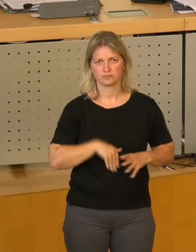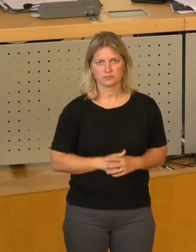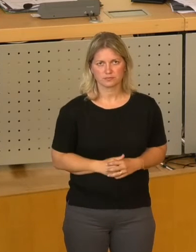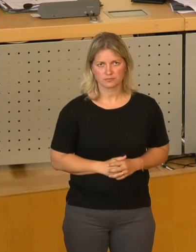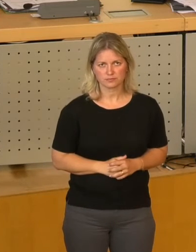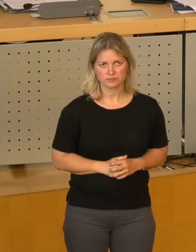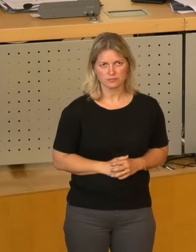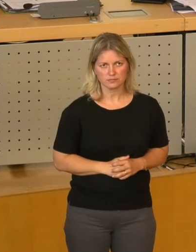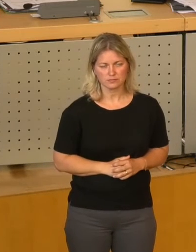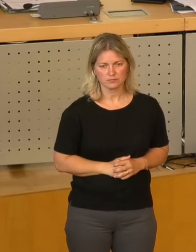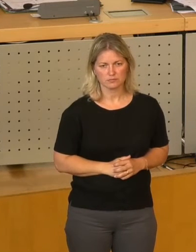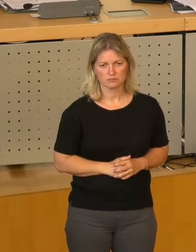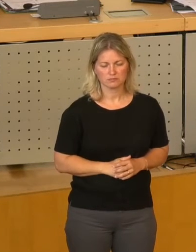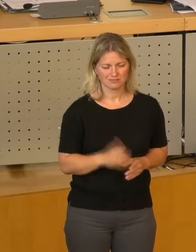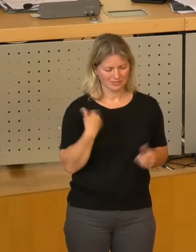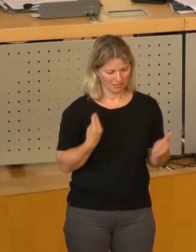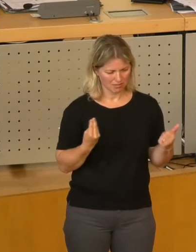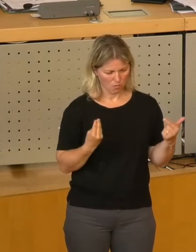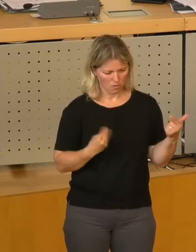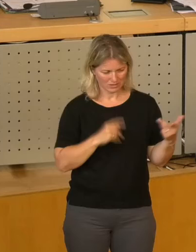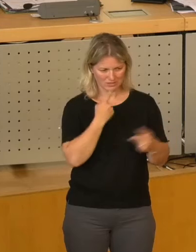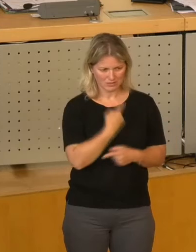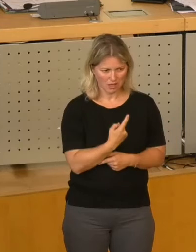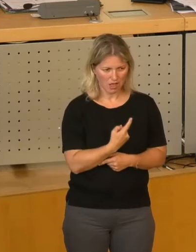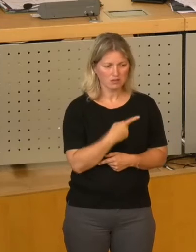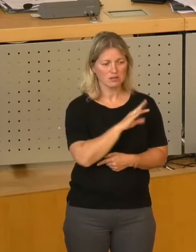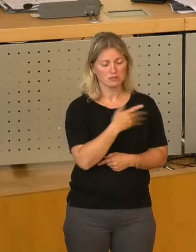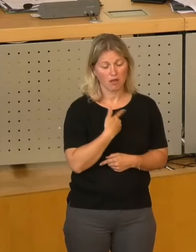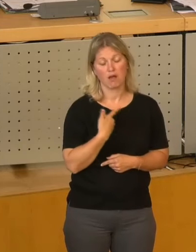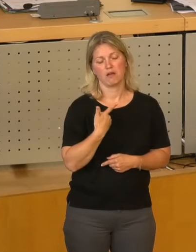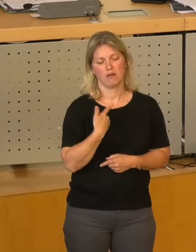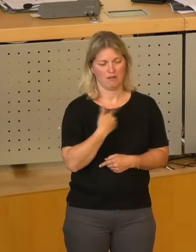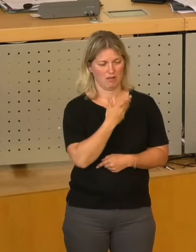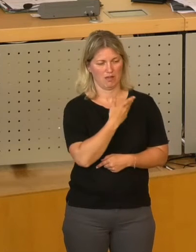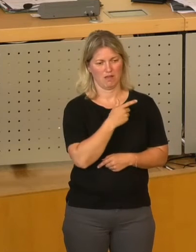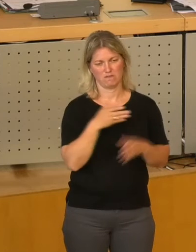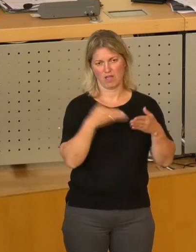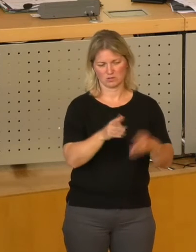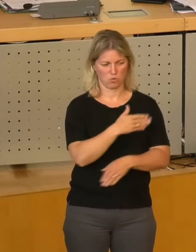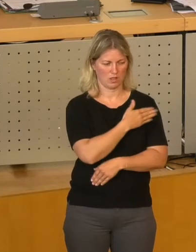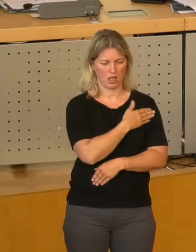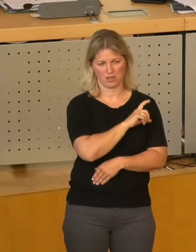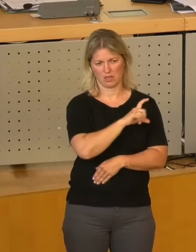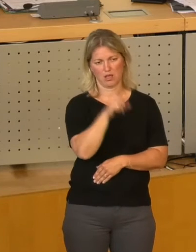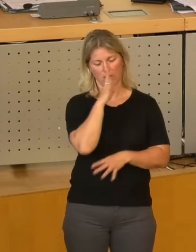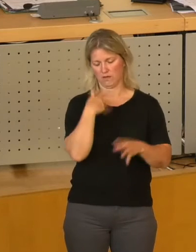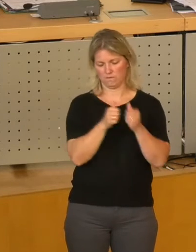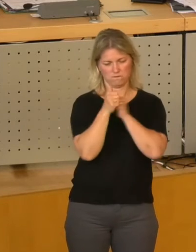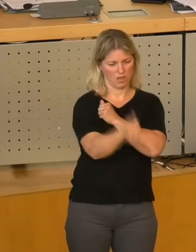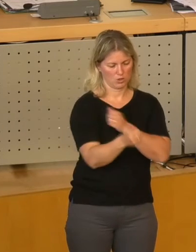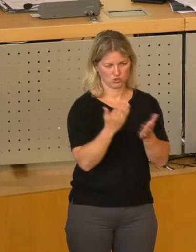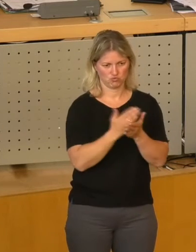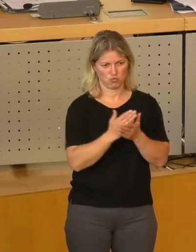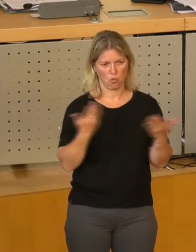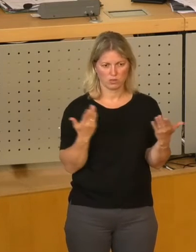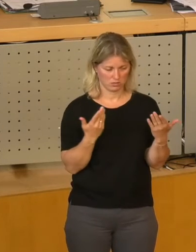Was Sie hier ansonsten gesagt haben, Sie haben gesagt, Sie wären Ihrer Zeit voraus. Sie sind tatsächlich Ihrer Zeit voraus und zwar ganz oft nur auf